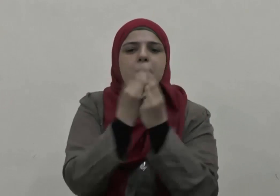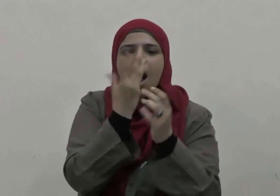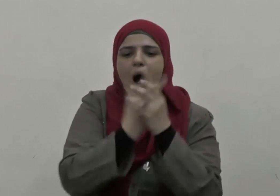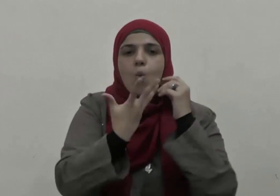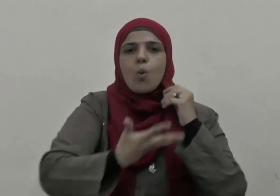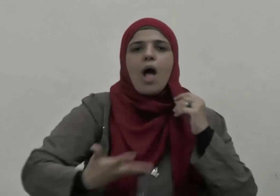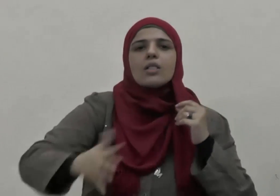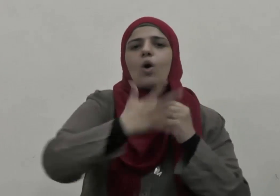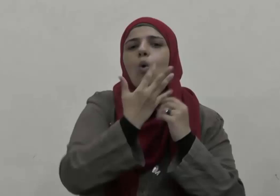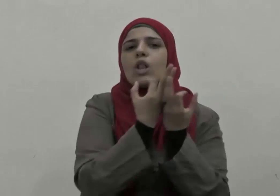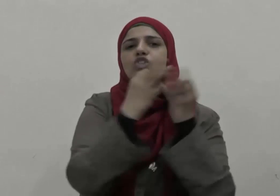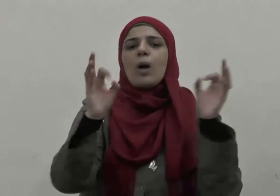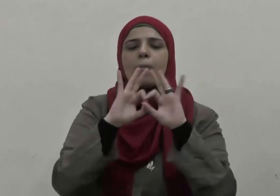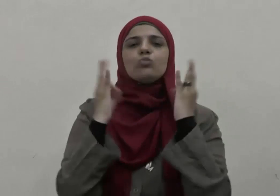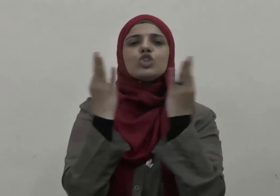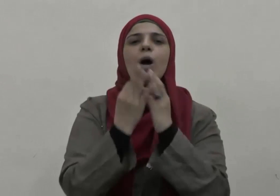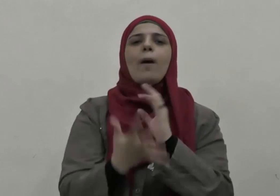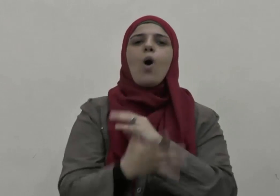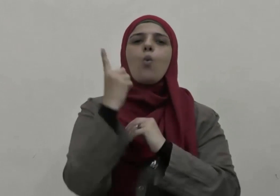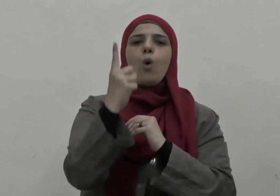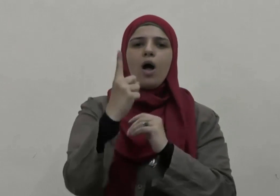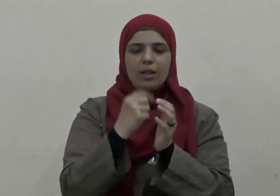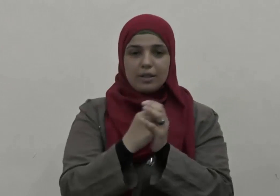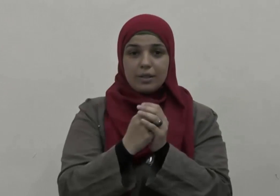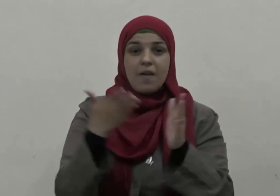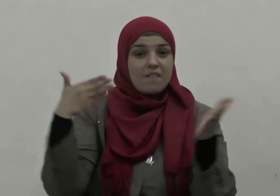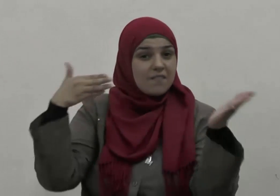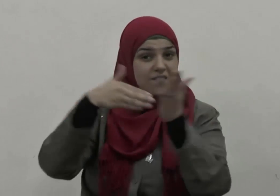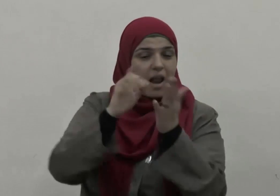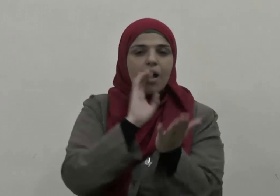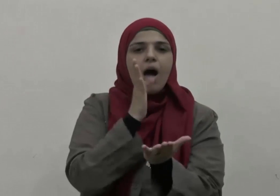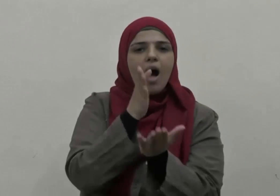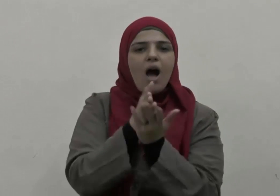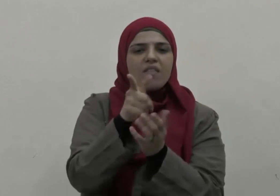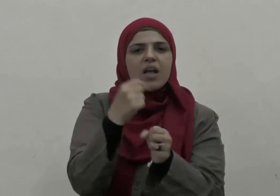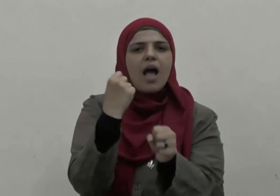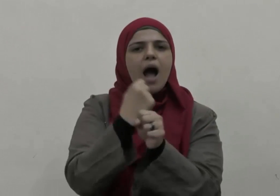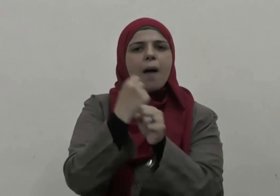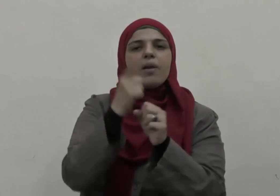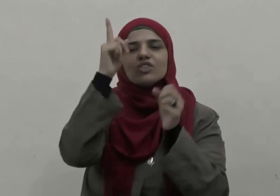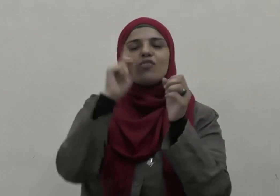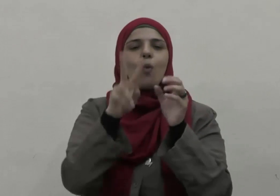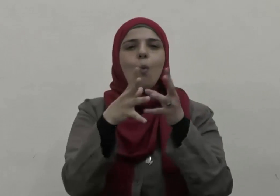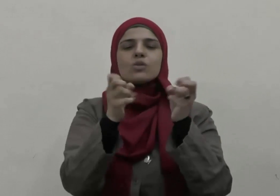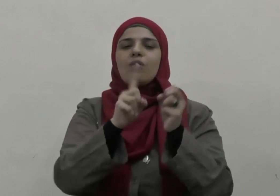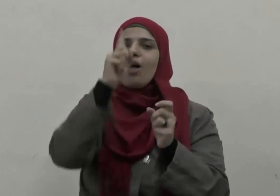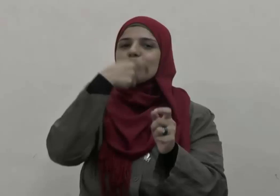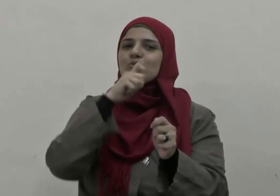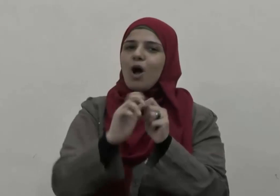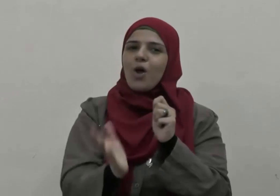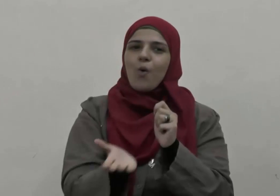أبناء المجتمع الواحد فيتحقق فيهم وصف الله تعالى